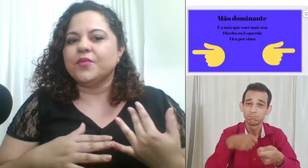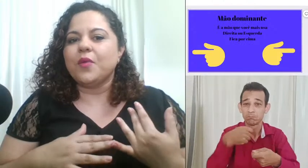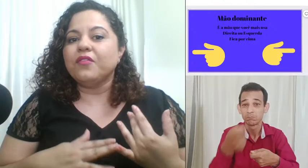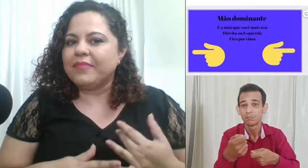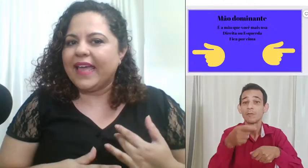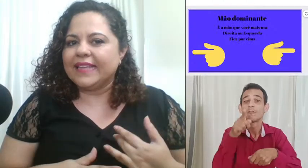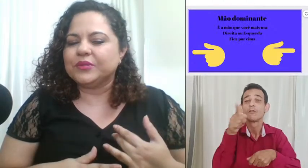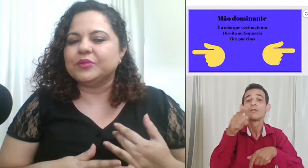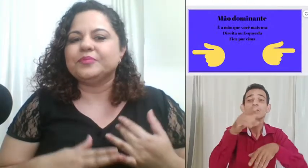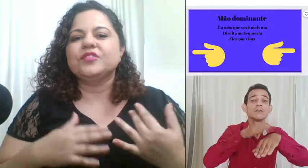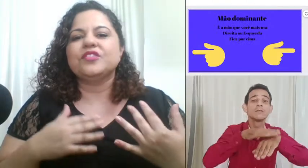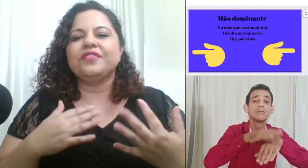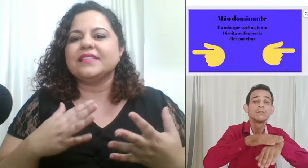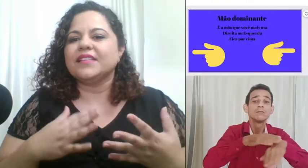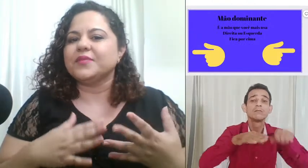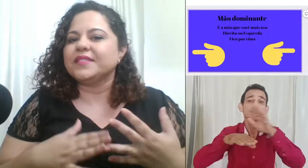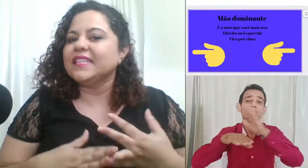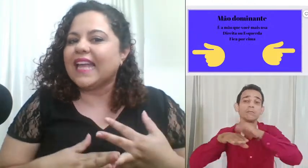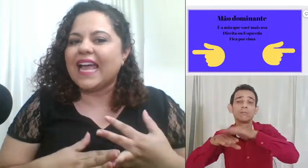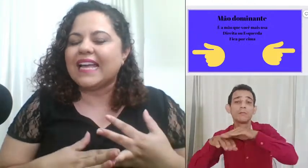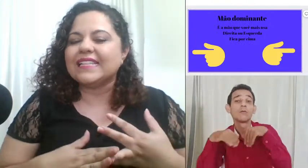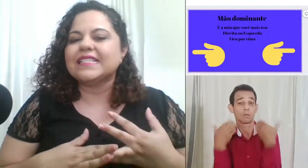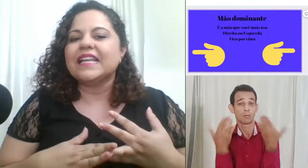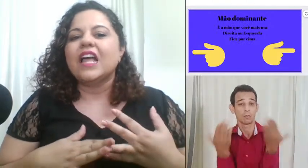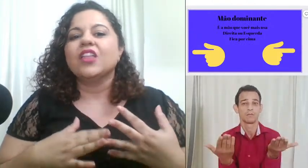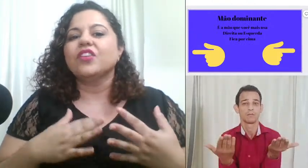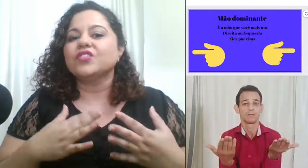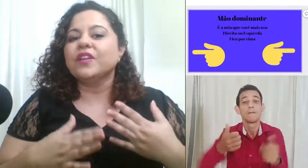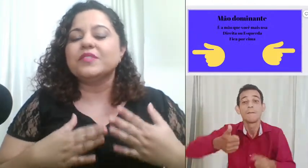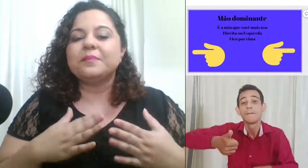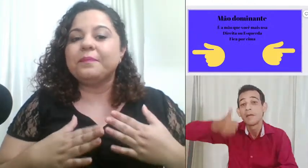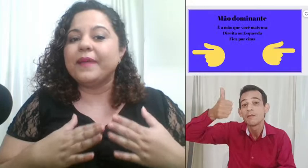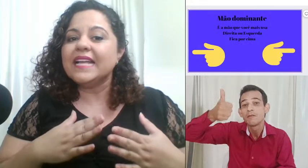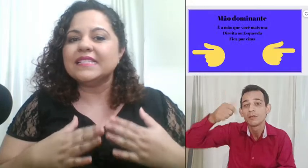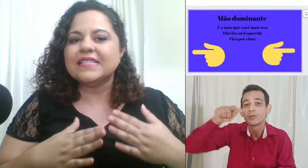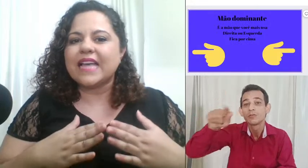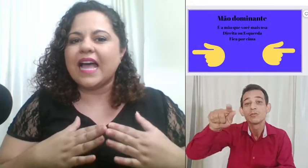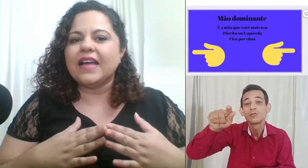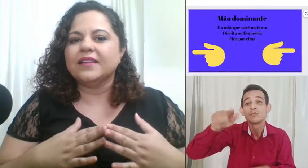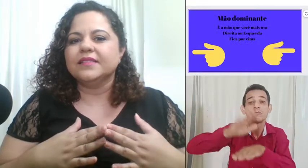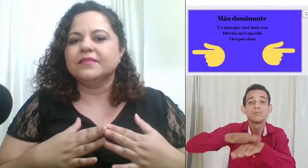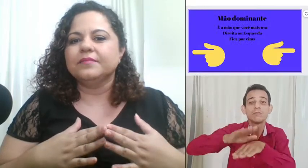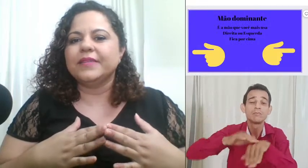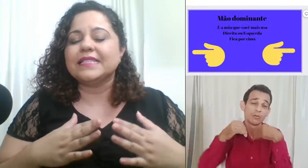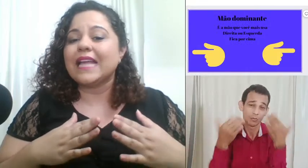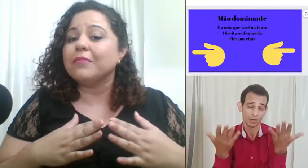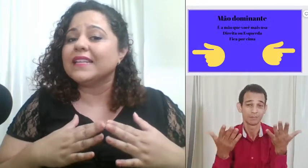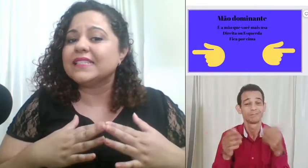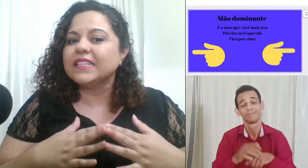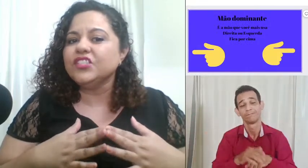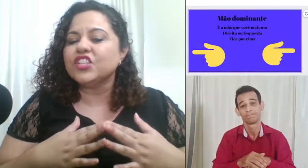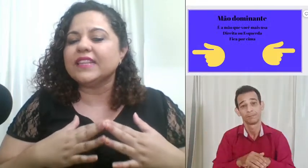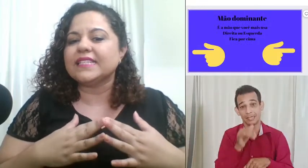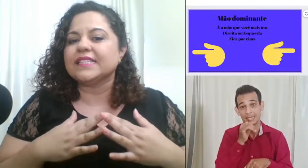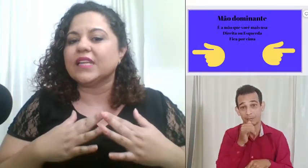alfabeto de fazer os sinais nós vamos precisar prestar bastante atenção